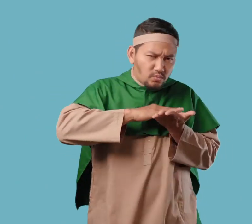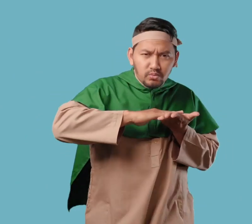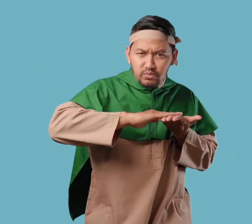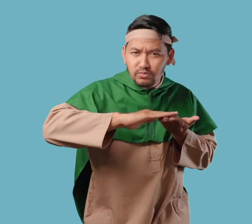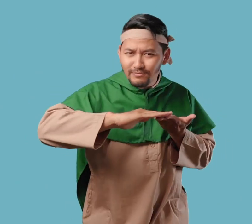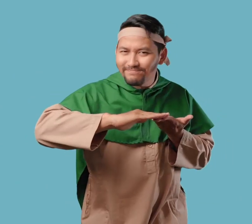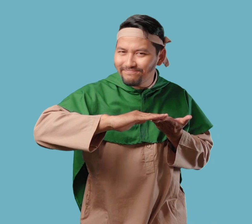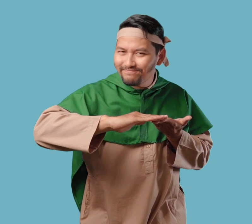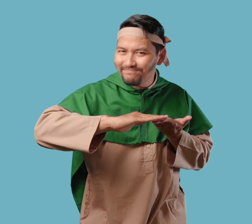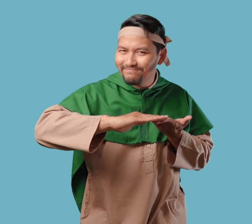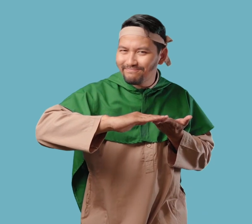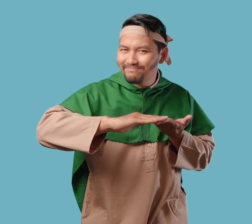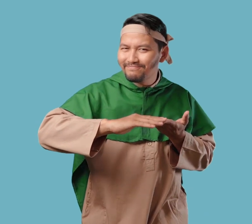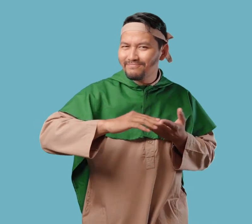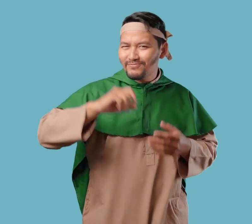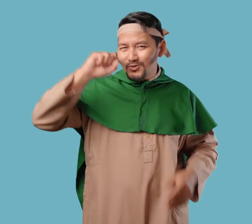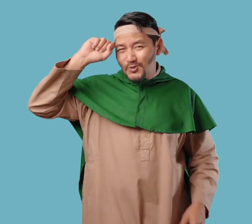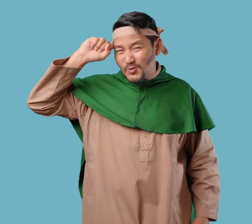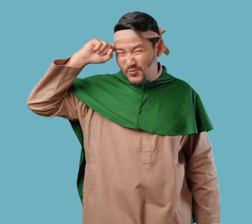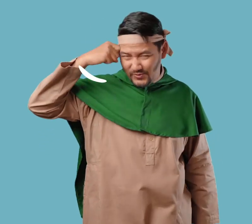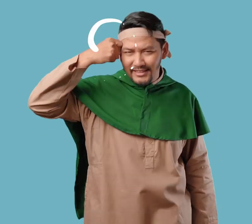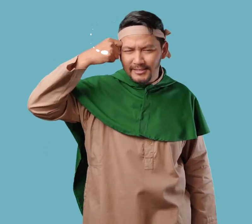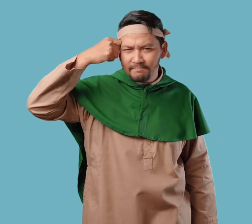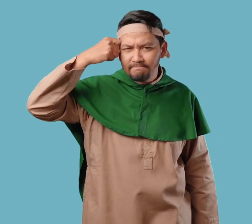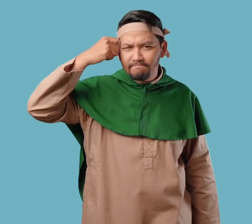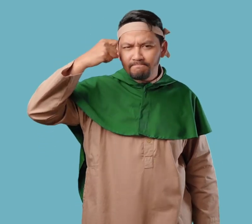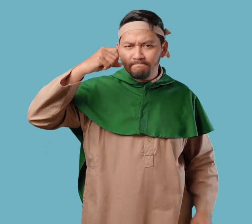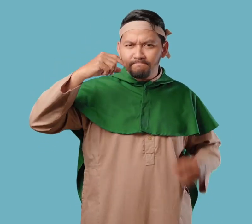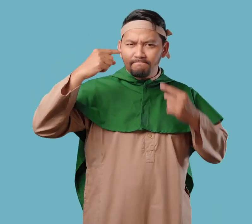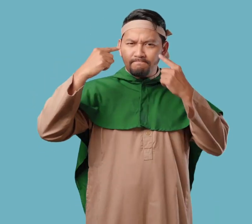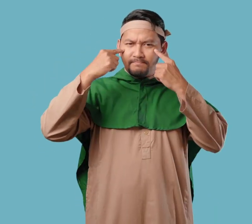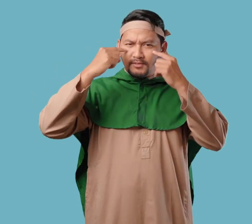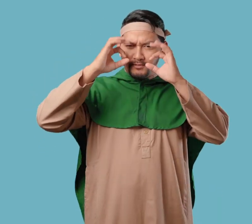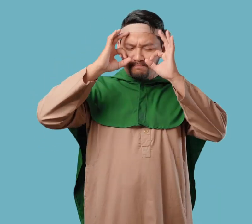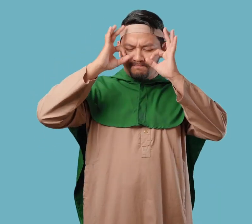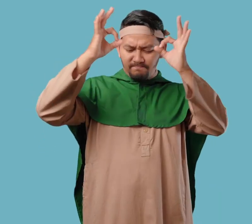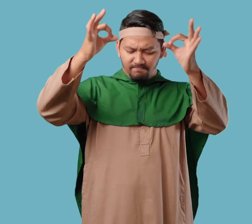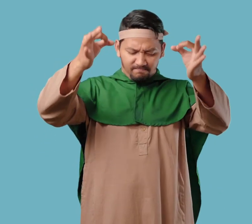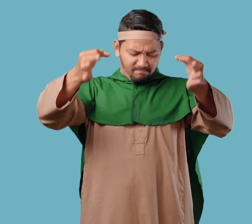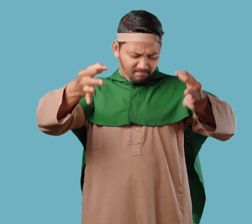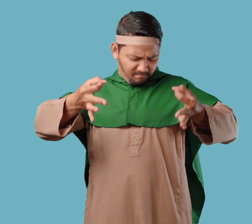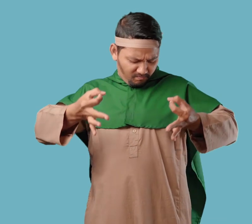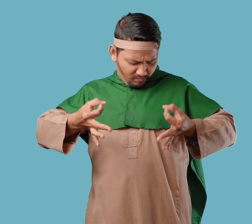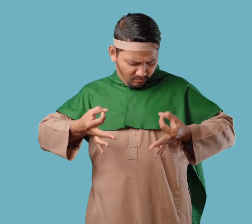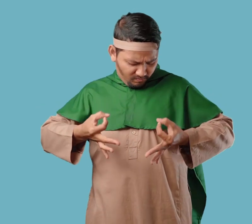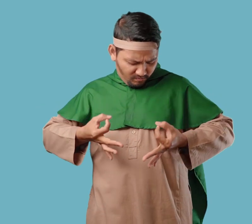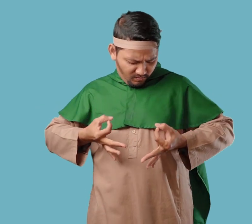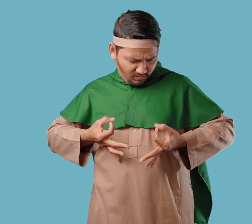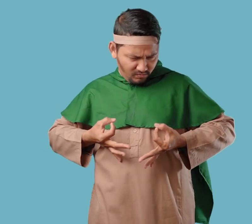Dan kuat ingatannya Beliau sering merenungkan segala